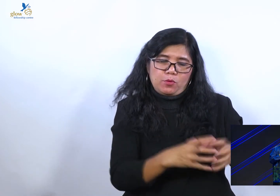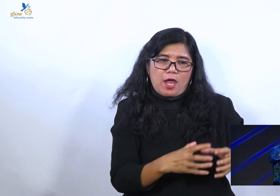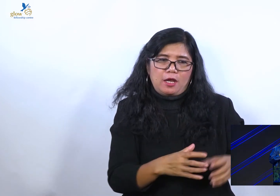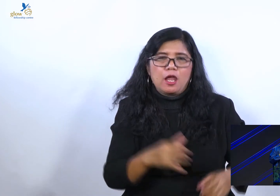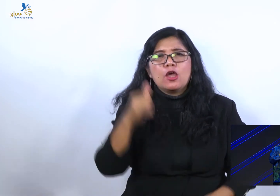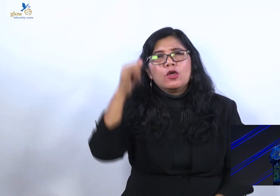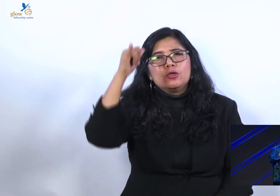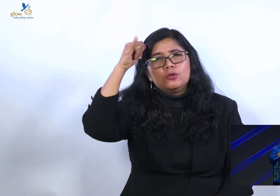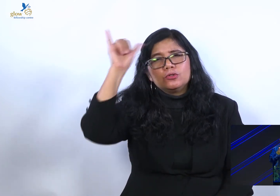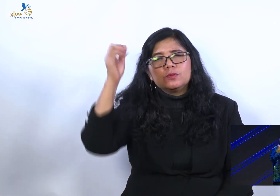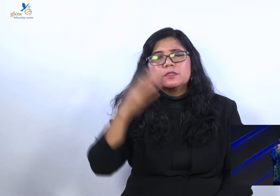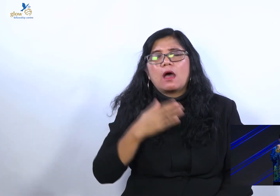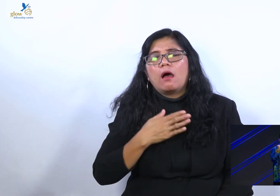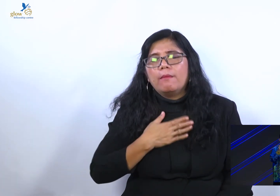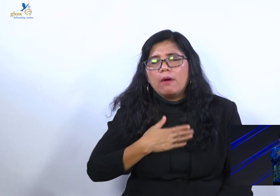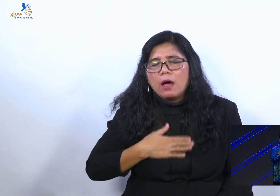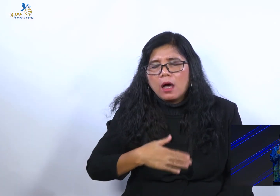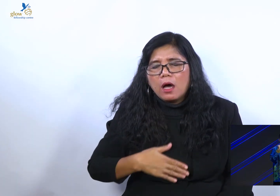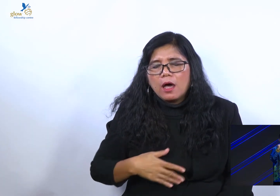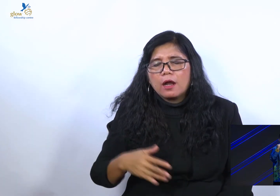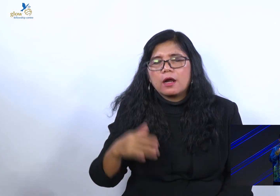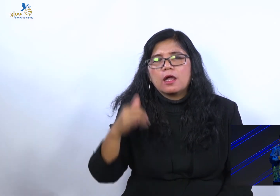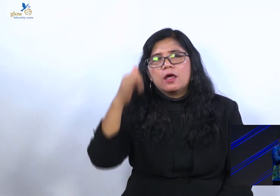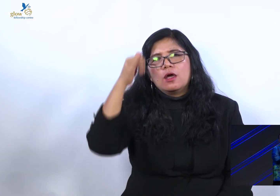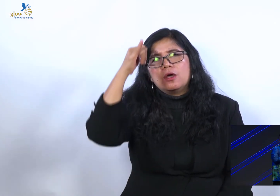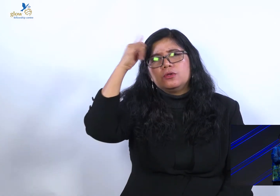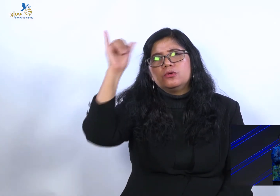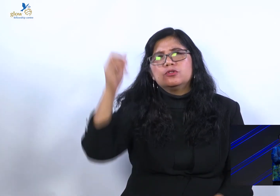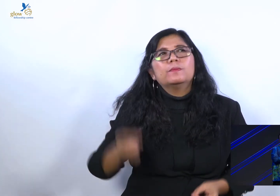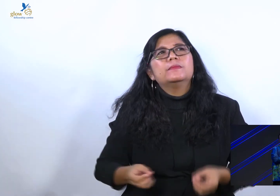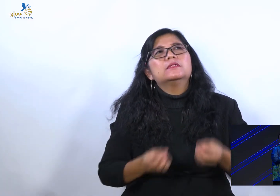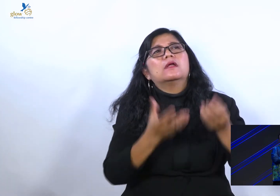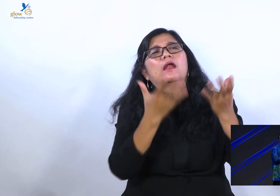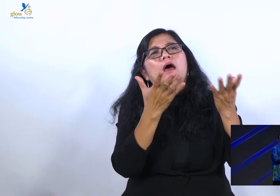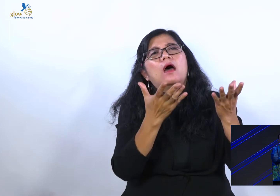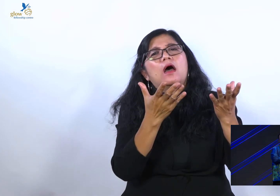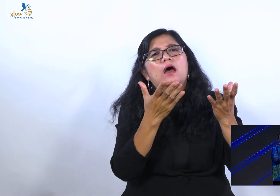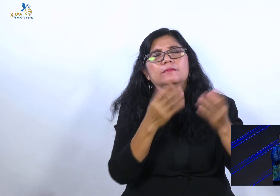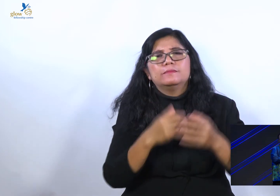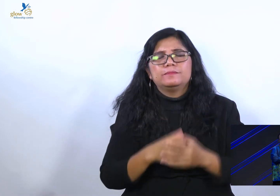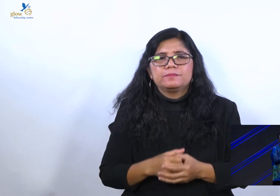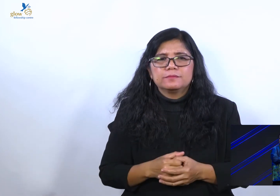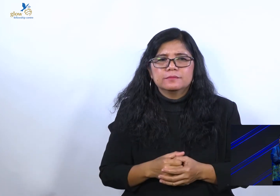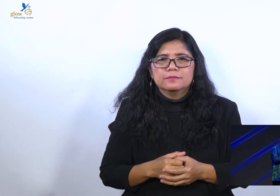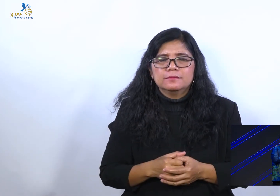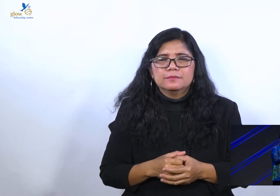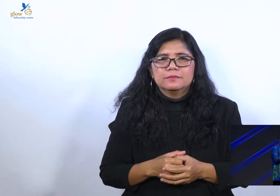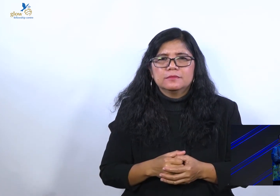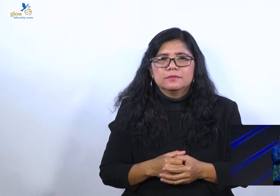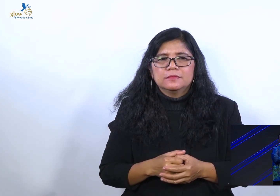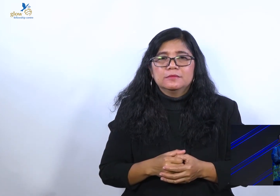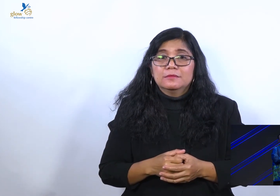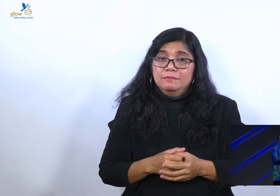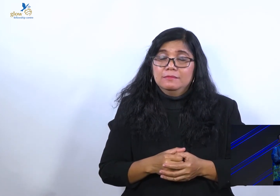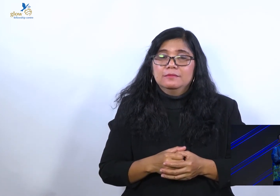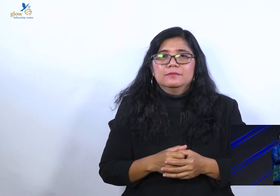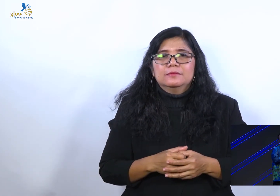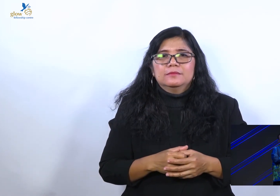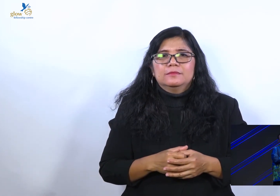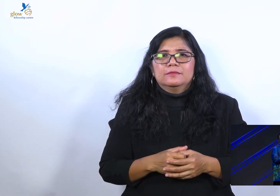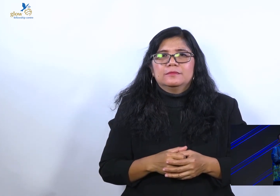sabar. Yusuf berserah. Dan saya percaya betul.